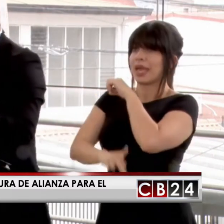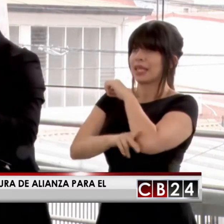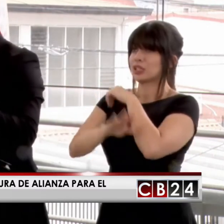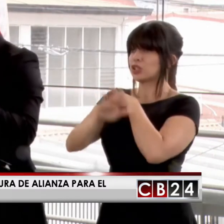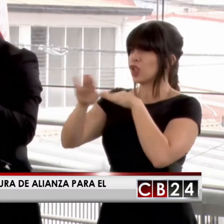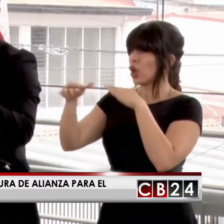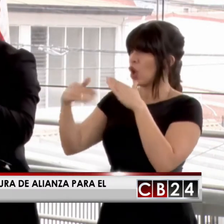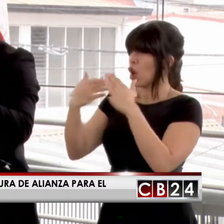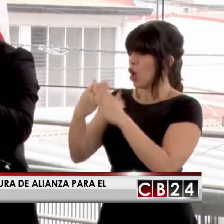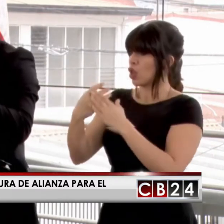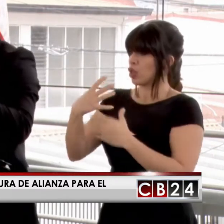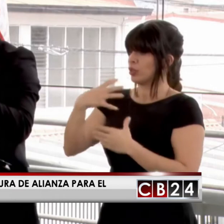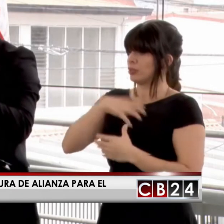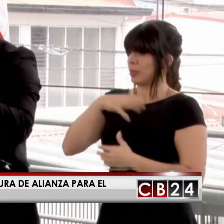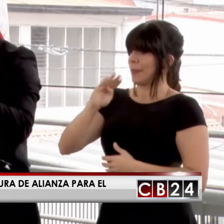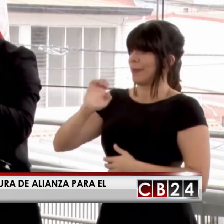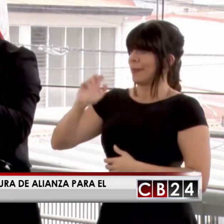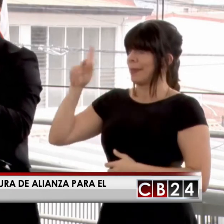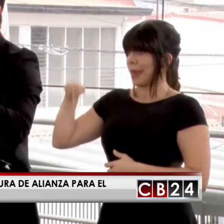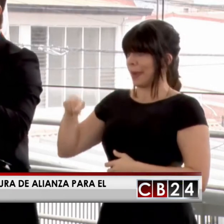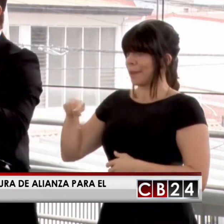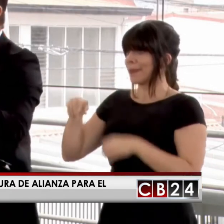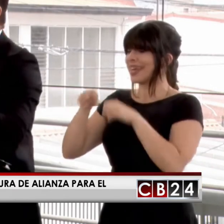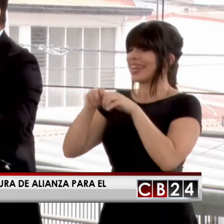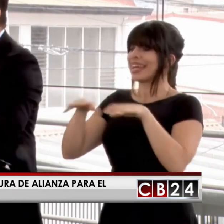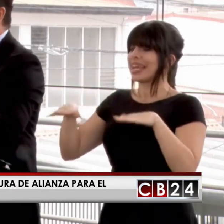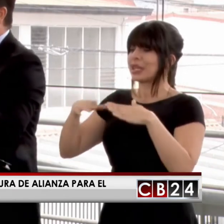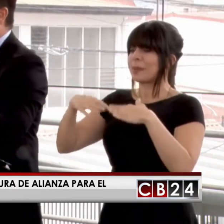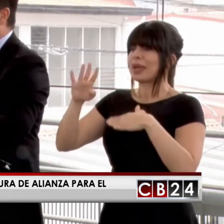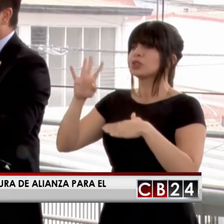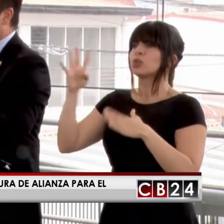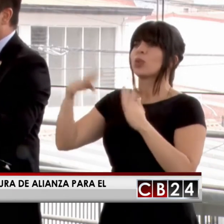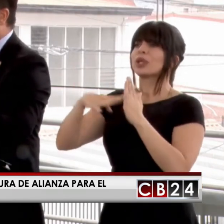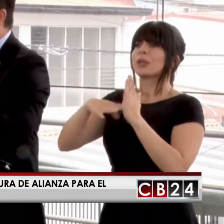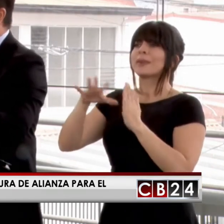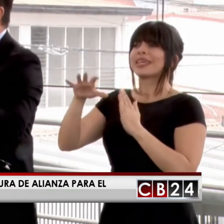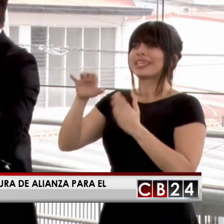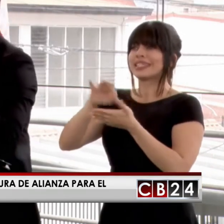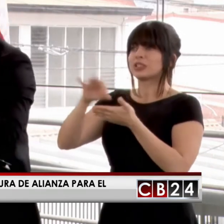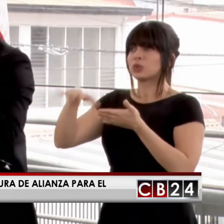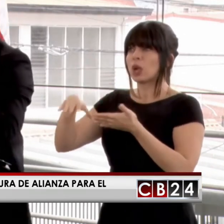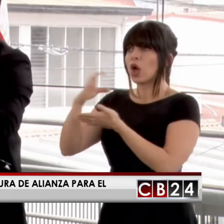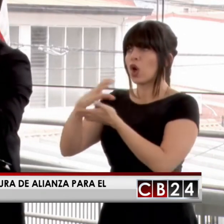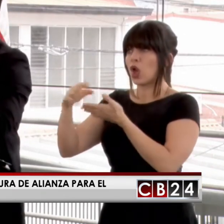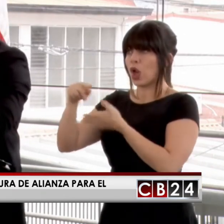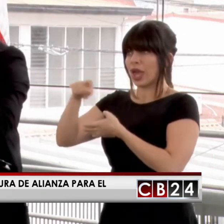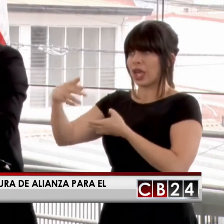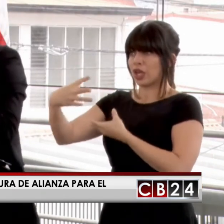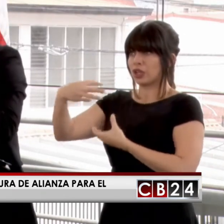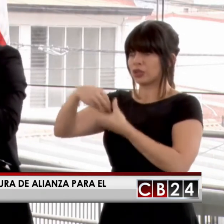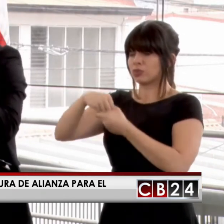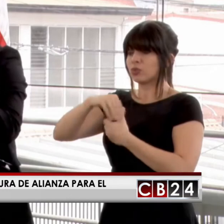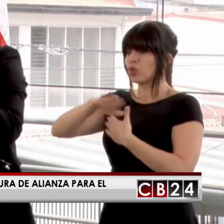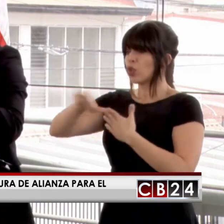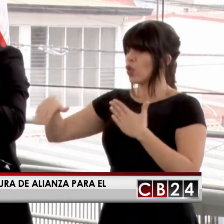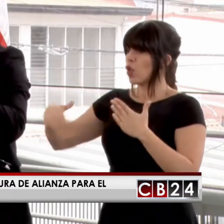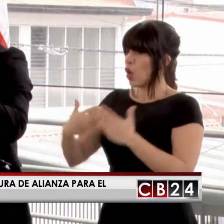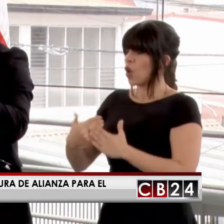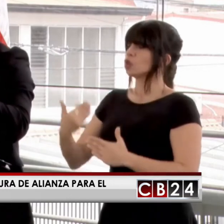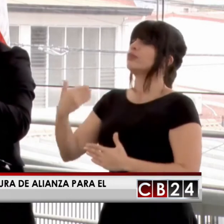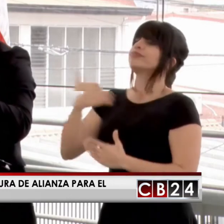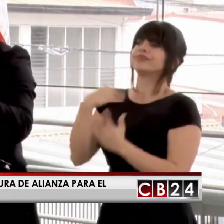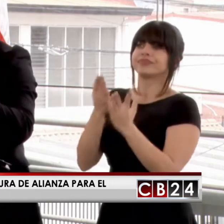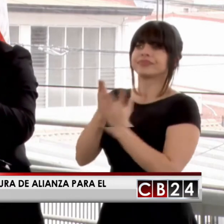del MEP, la red de más de 4.500 escuelas y colegios, tengan acceso